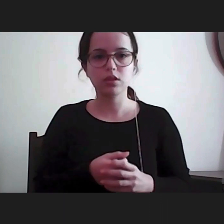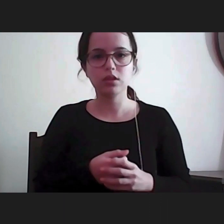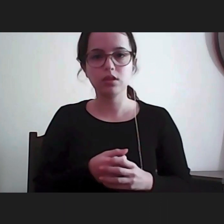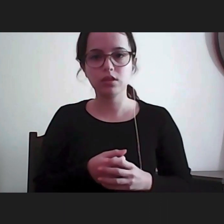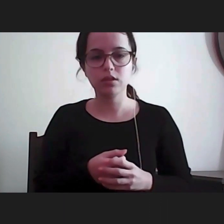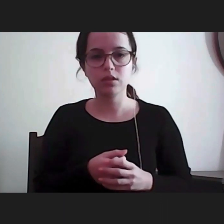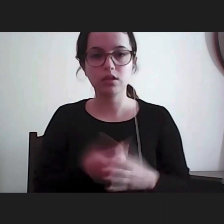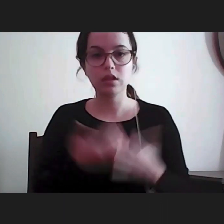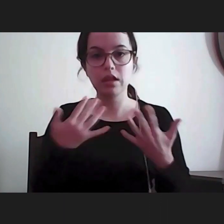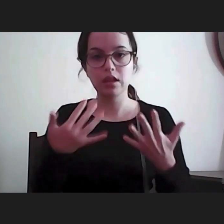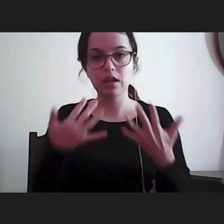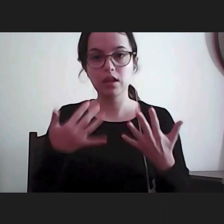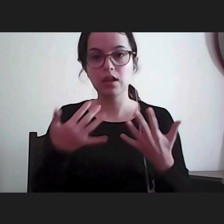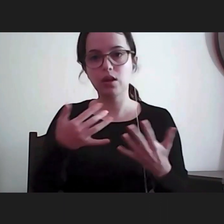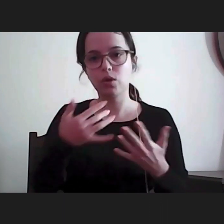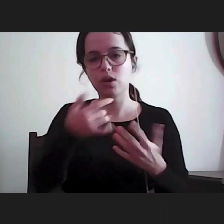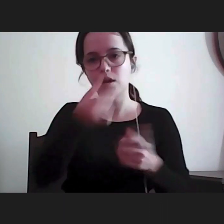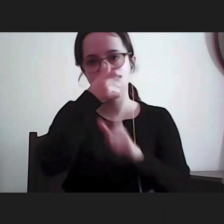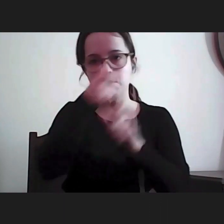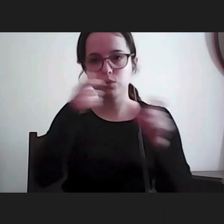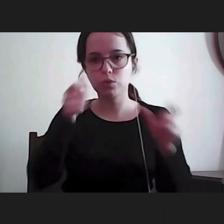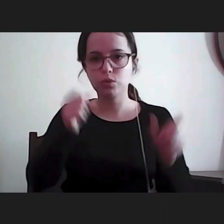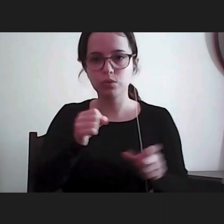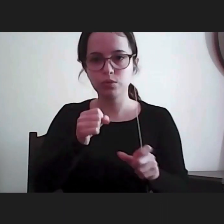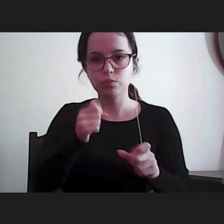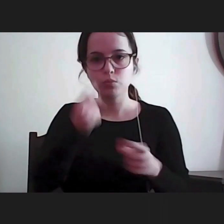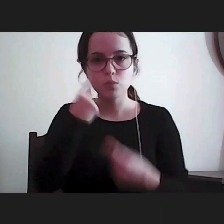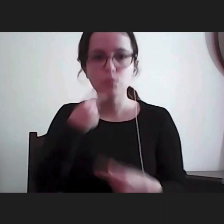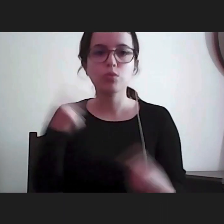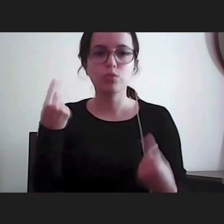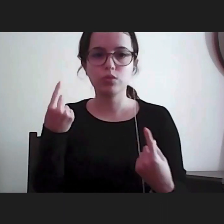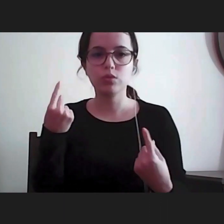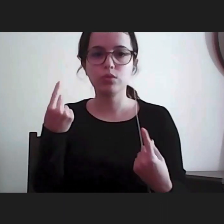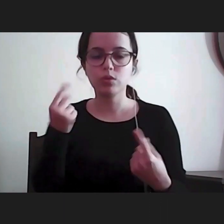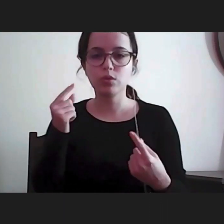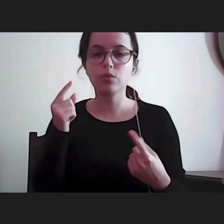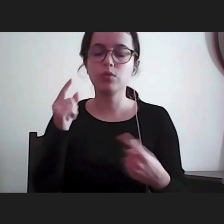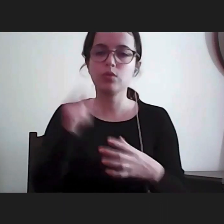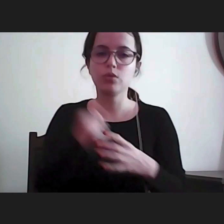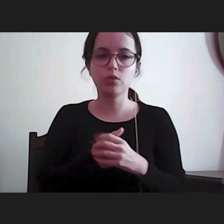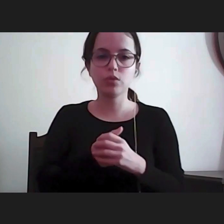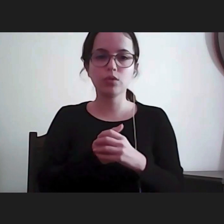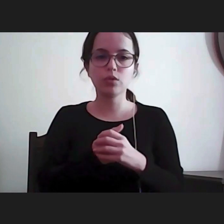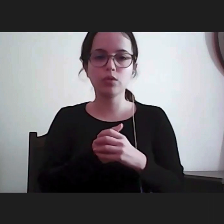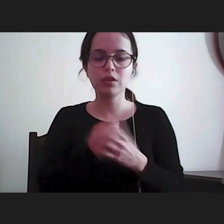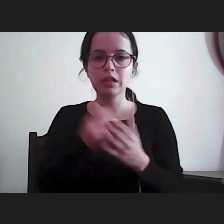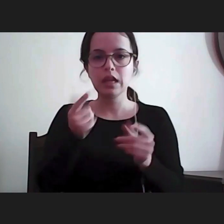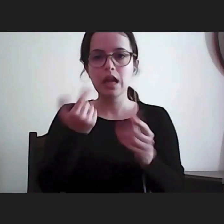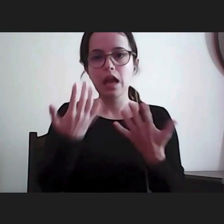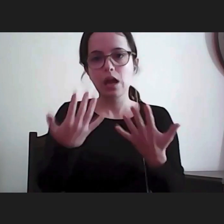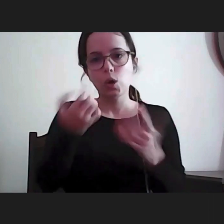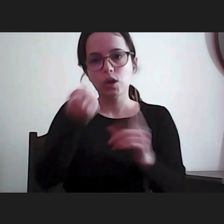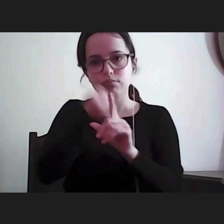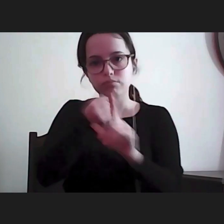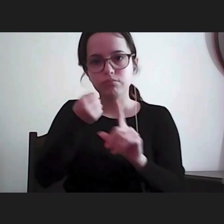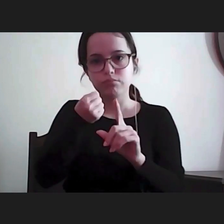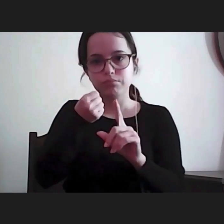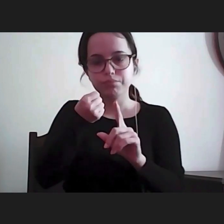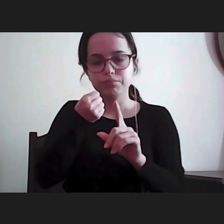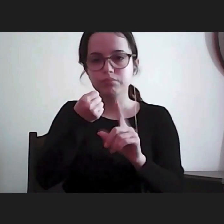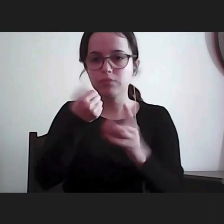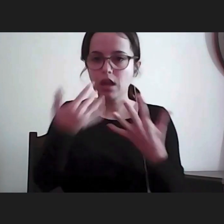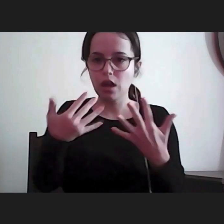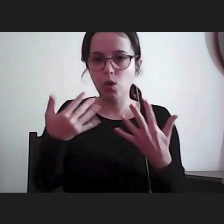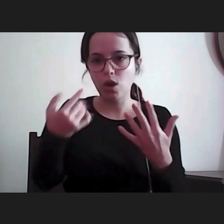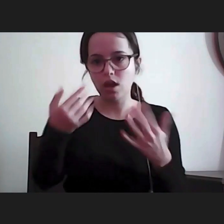um pequeno elenco de quais são os desafios mais atuais, os desafios hoje que a Provedoria